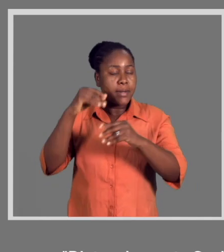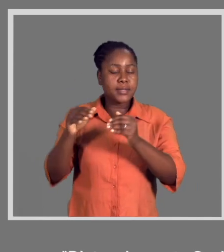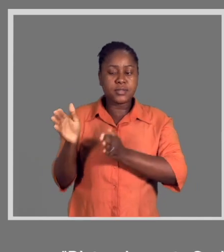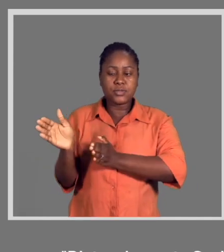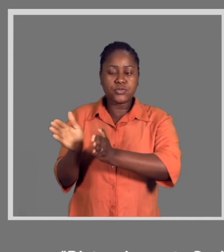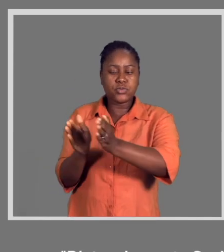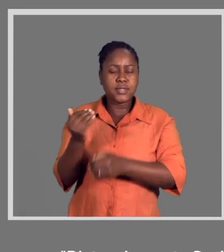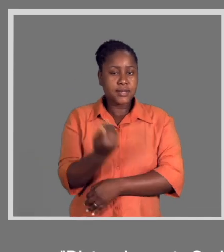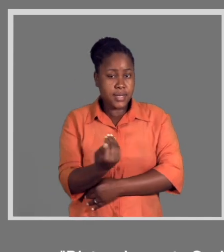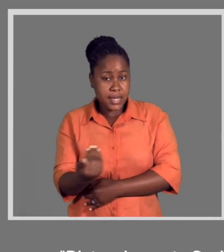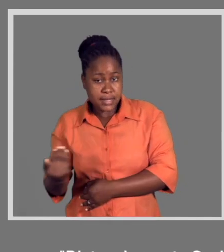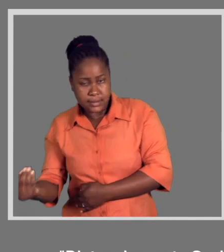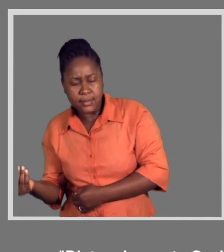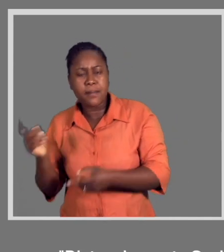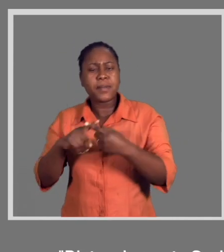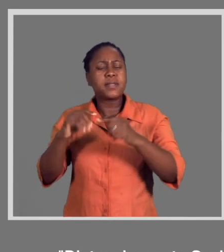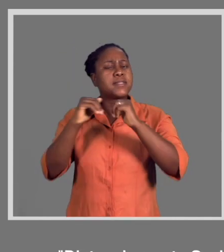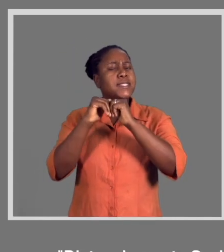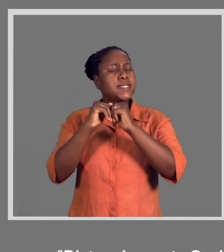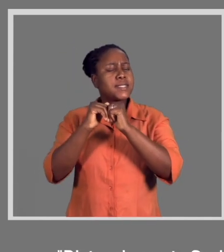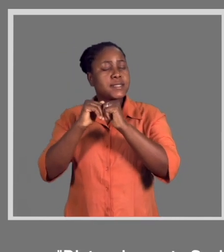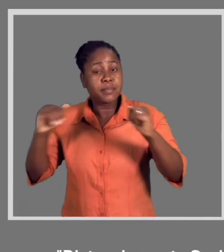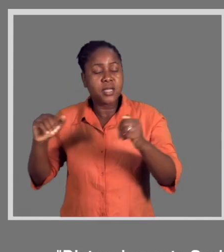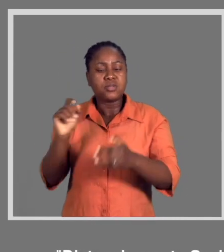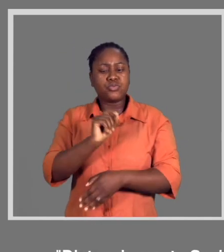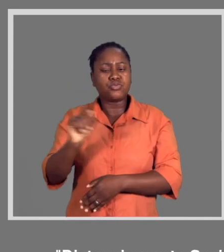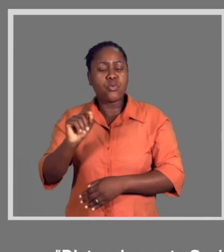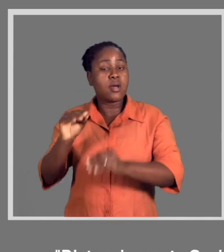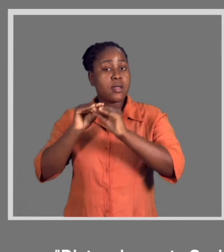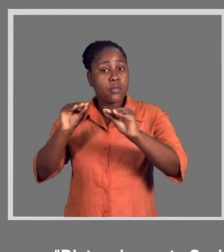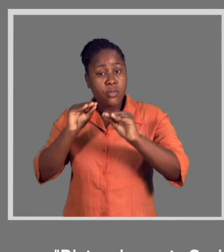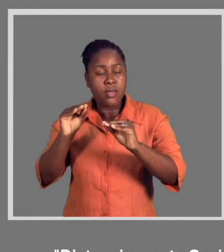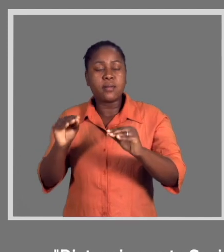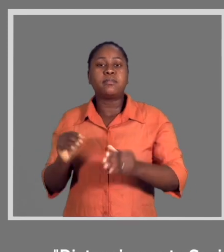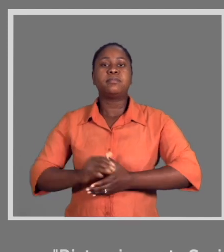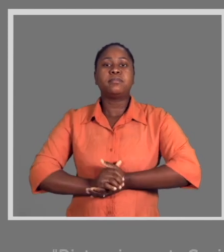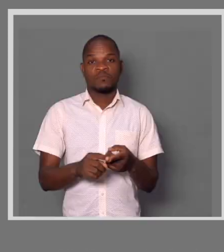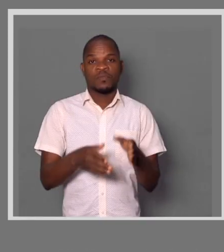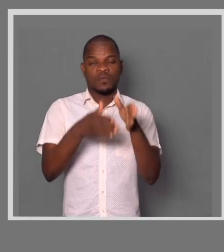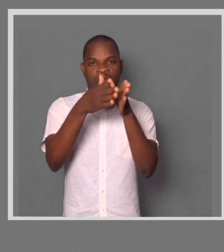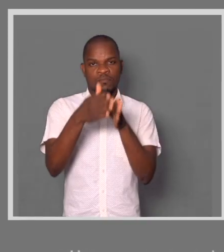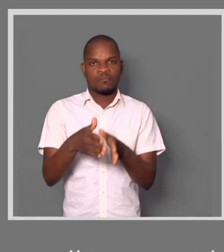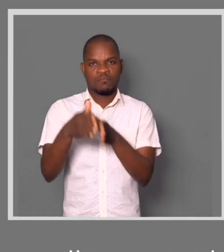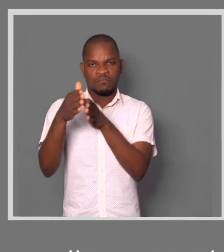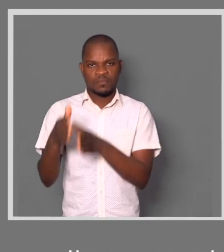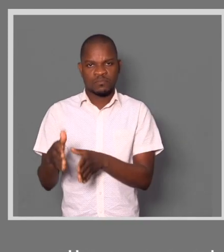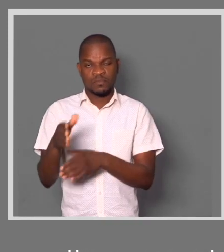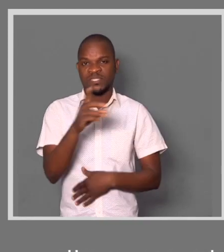aprendizagem e cuidado da criança com necessidades educativas especiais em idade pré-escolar. Quando a pessoa tem deficiência,